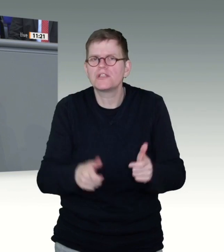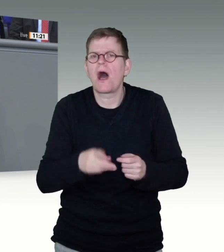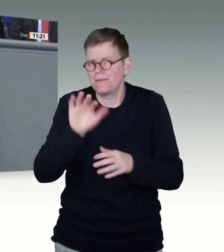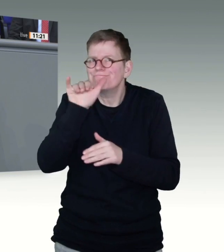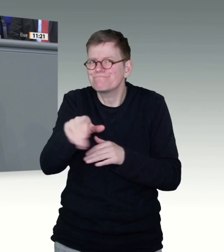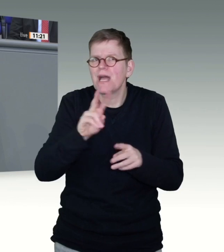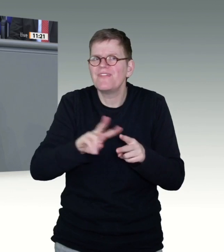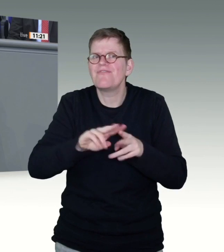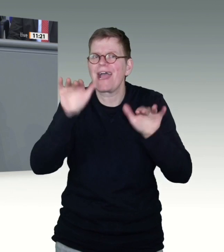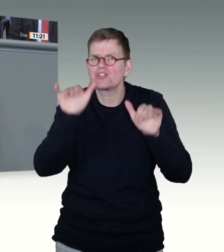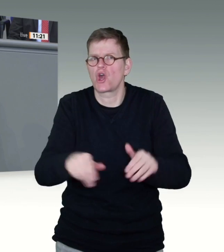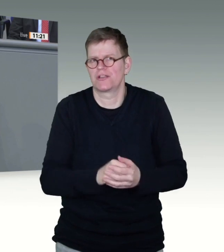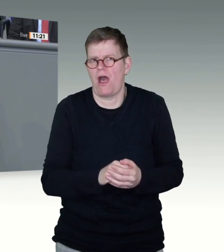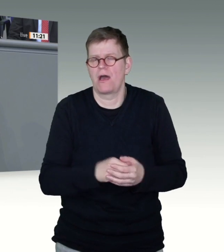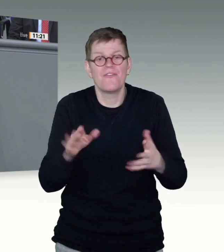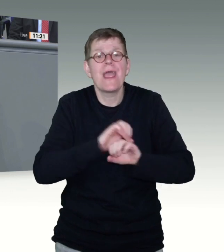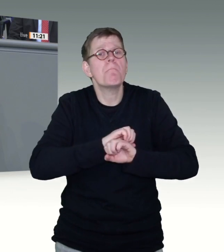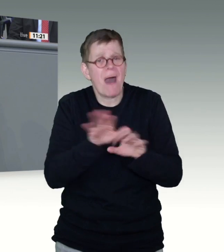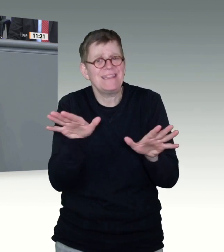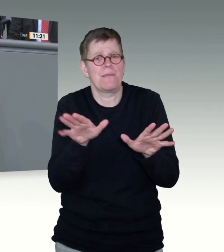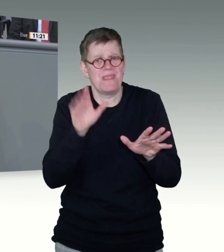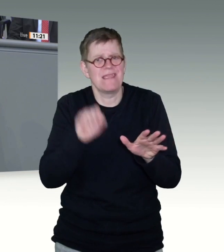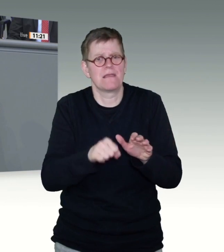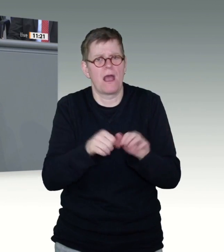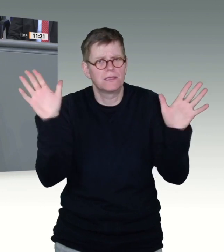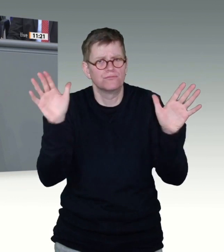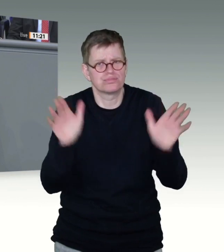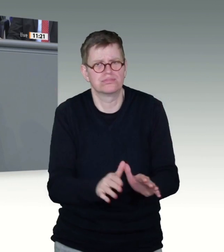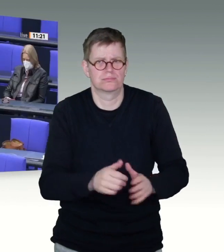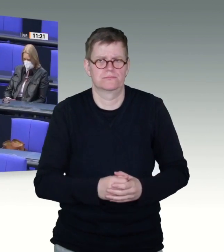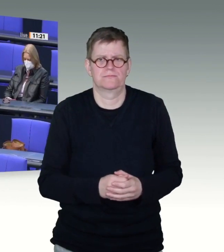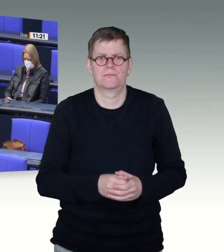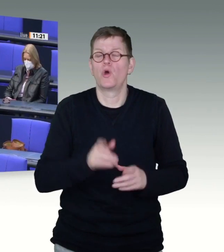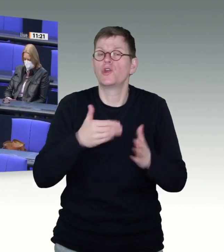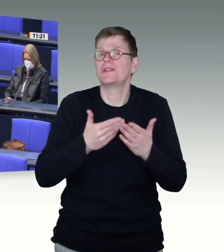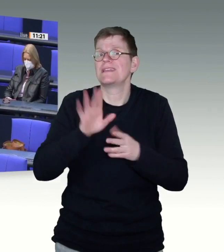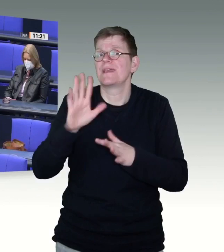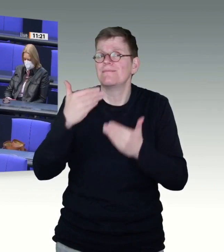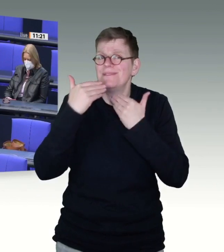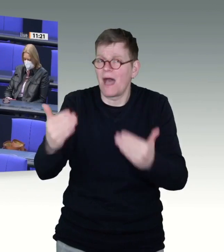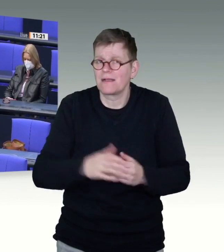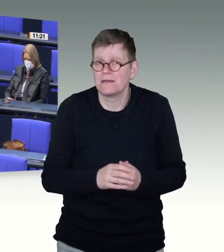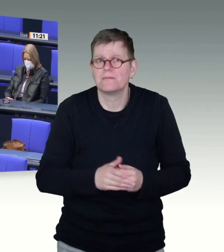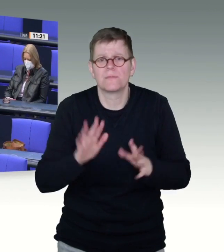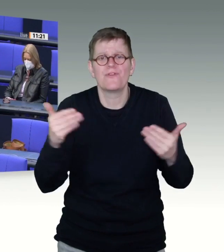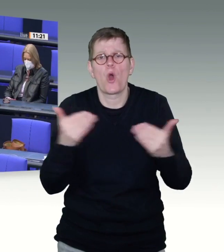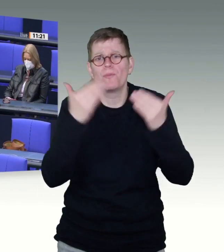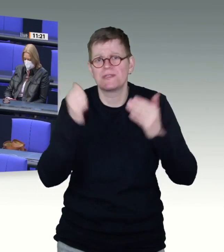zulassen. Sie haben zu Recht bemerkt, dass meine Fraktion, meine Partei, die SPD, mit in der Regierung ist. Aber Sie haben auch den Ausführungen entnehmen können,